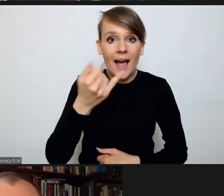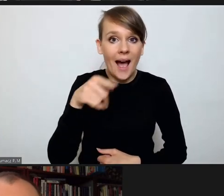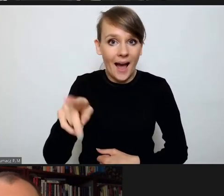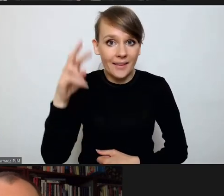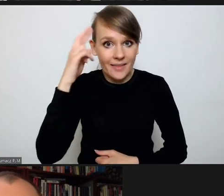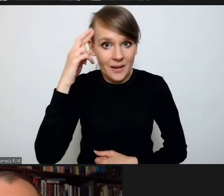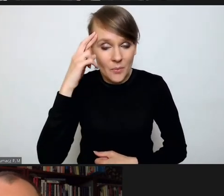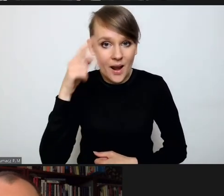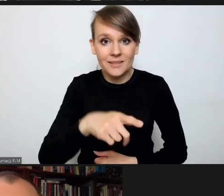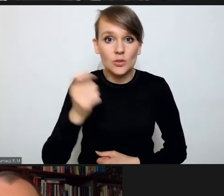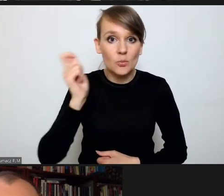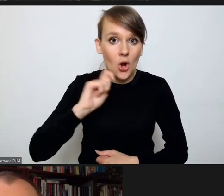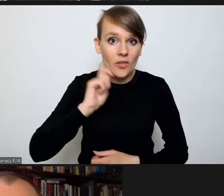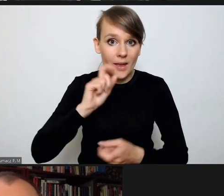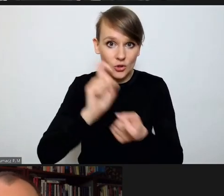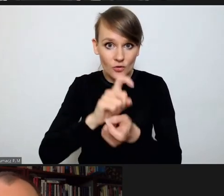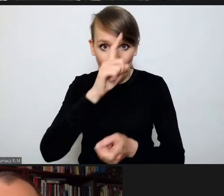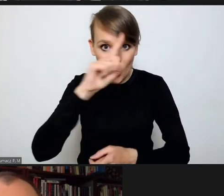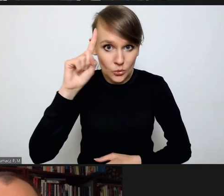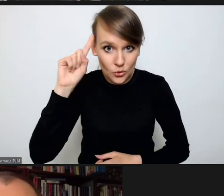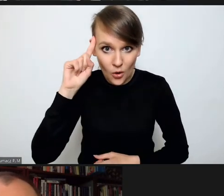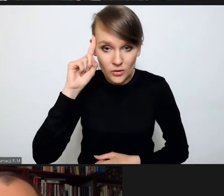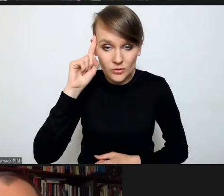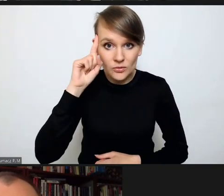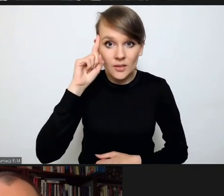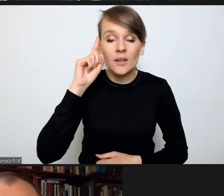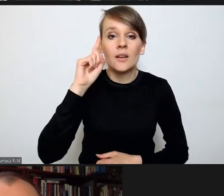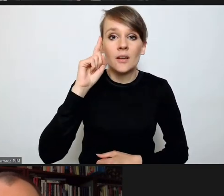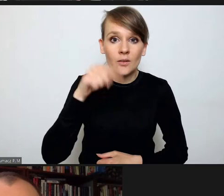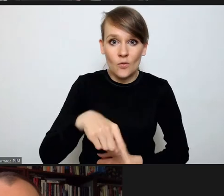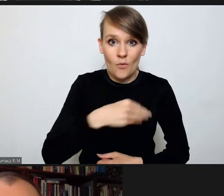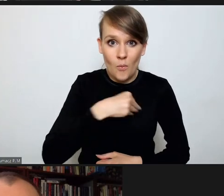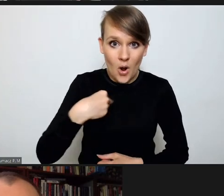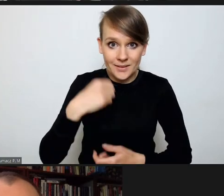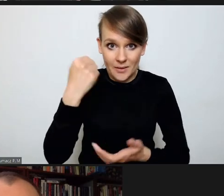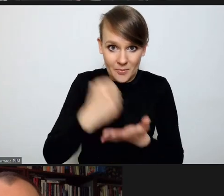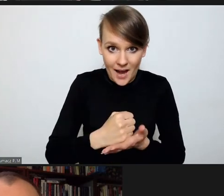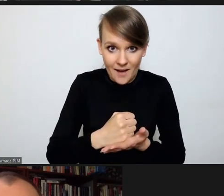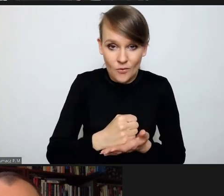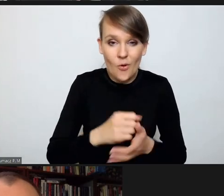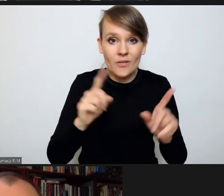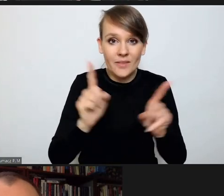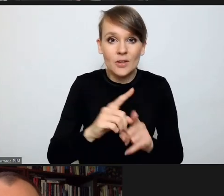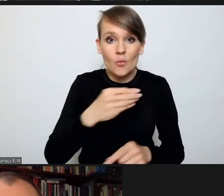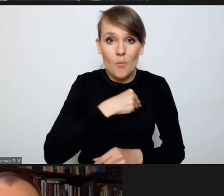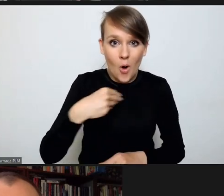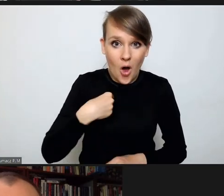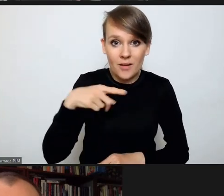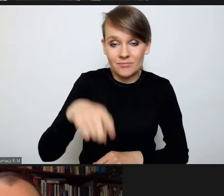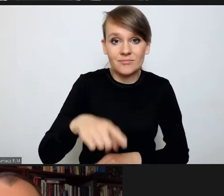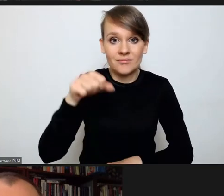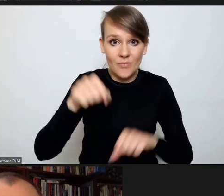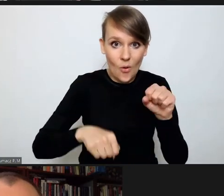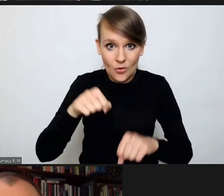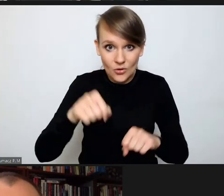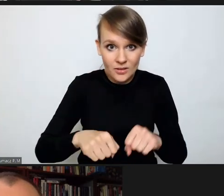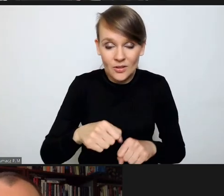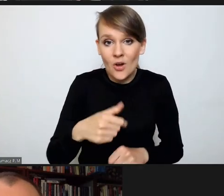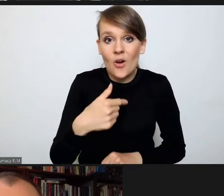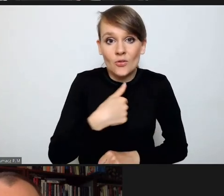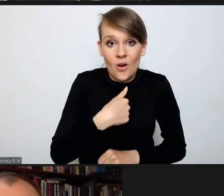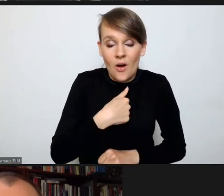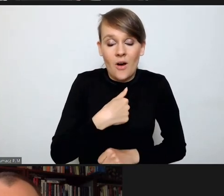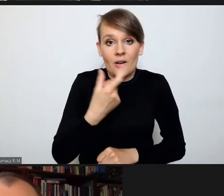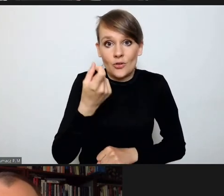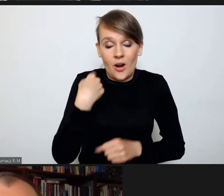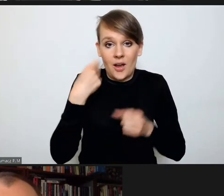zbrodnie przeciwko ludzkości w polskim prawie i w polskim orzecznictwie, to mi się włosy